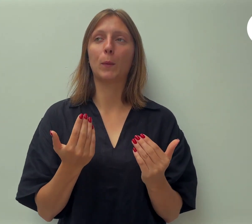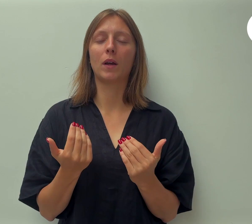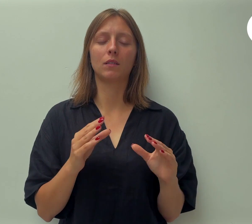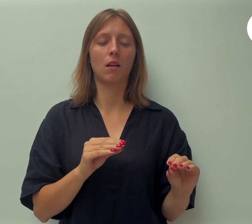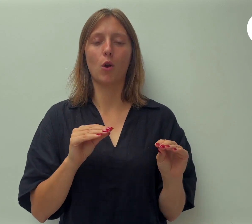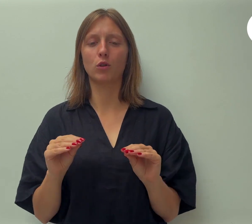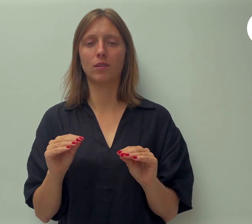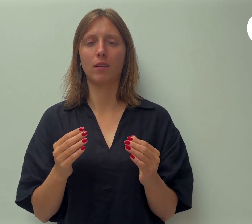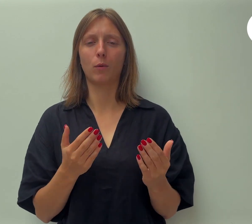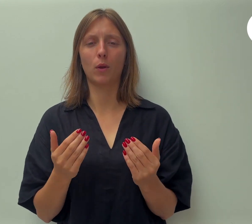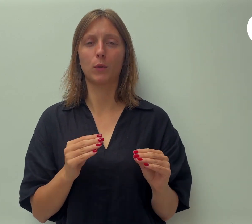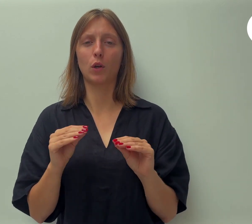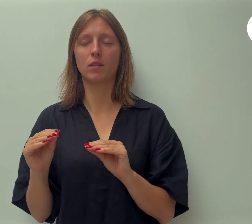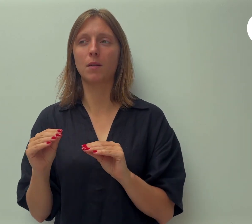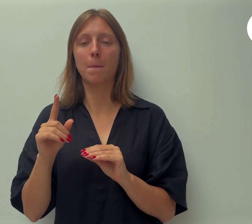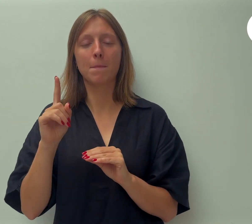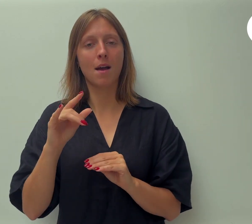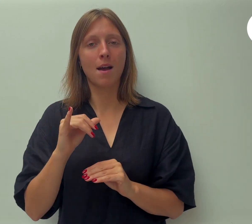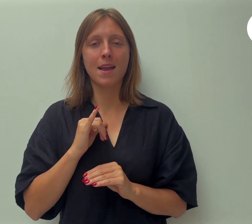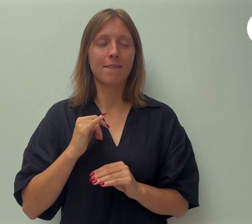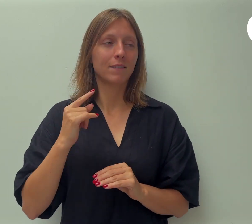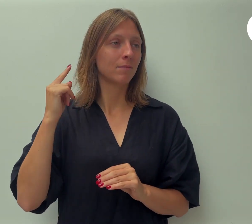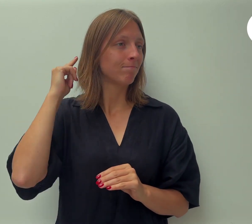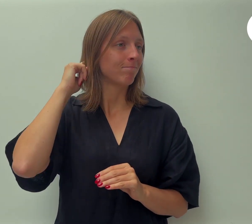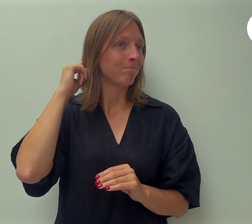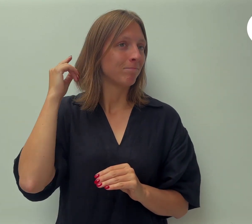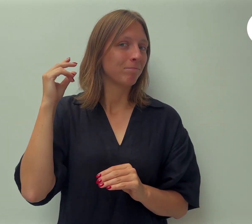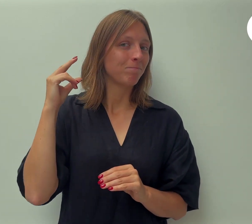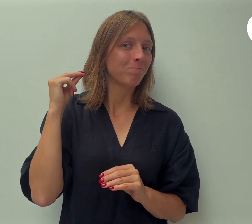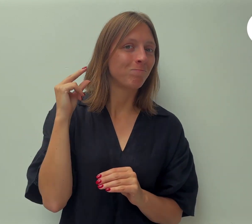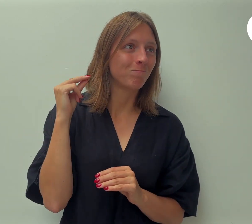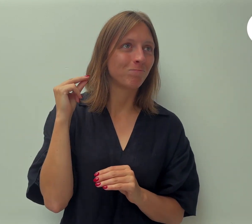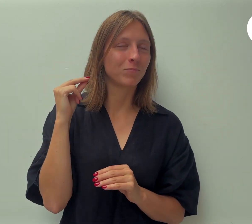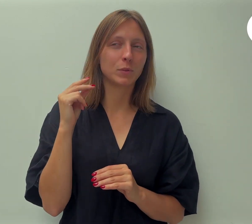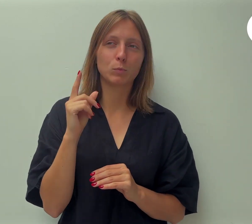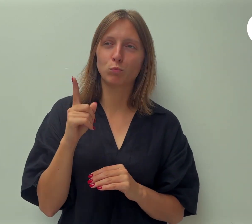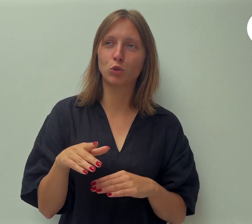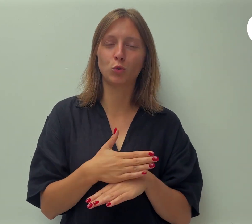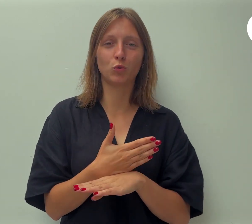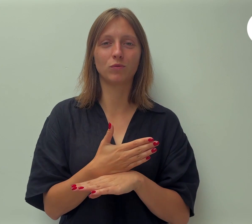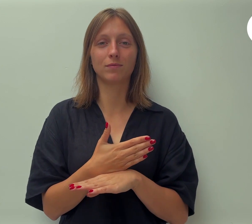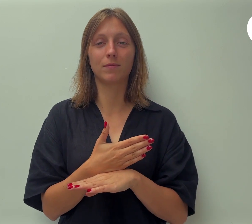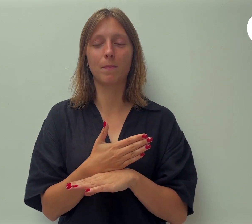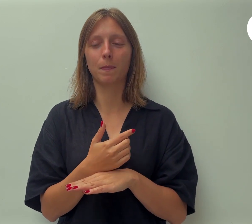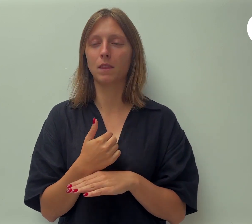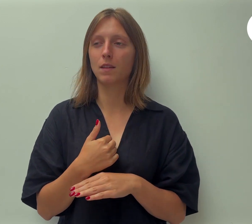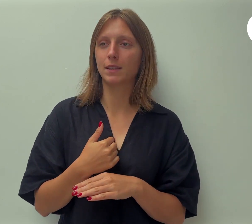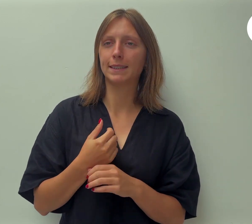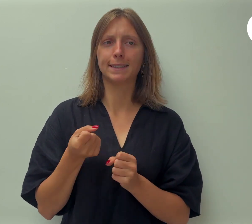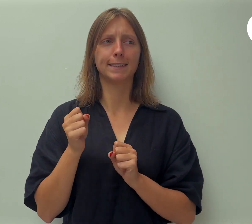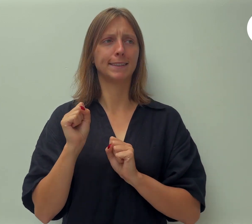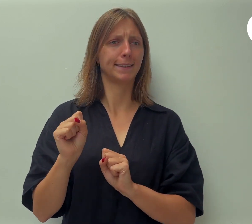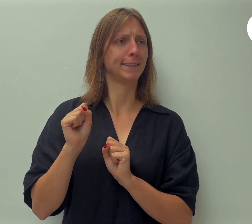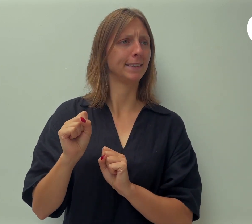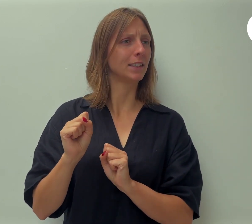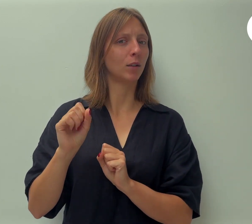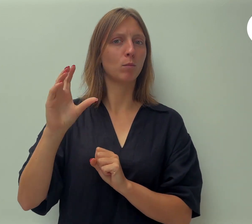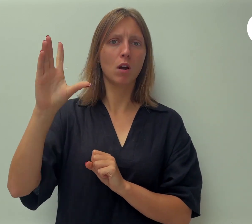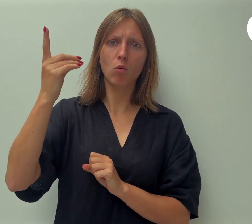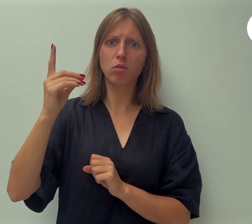stemmetje in mijn hoofd bleef me roepen. Ondanks mijn bezwaren bleef God bevestigen. Ik weet niet met wat jullie